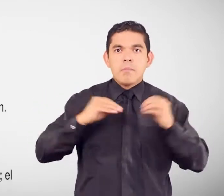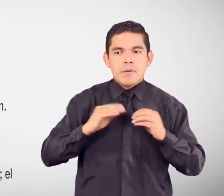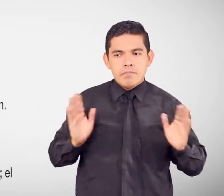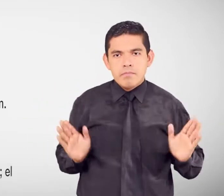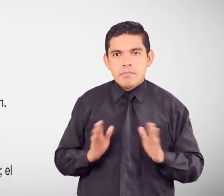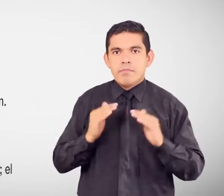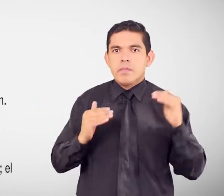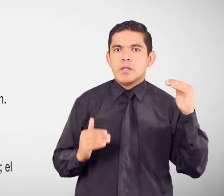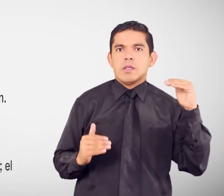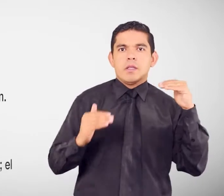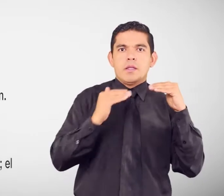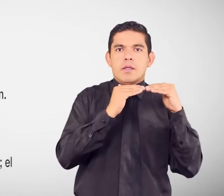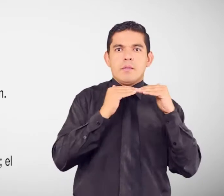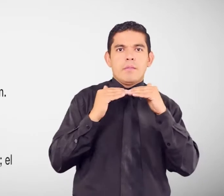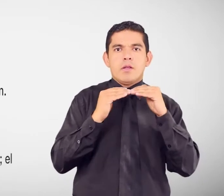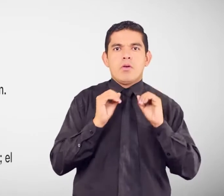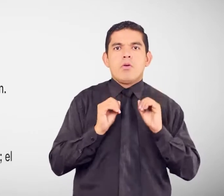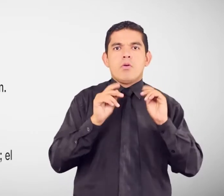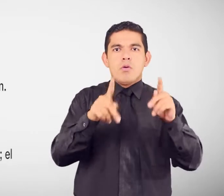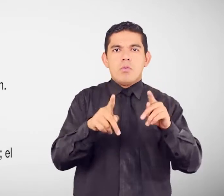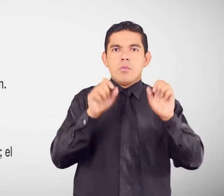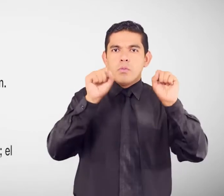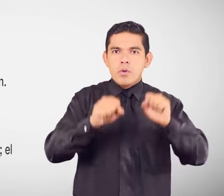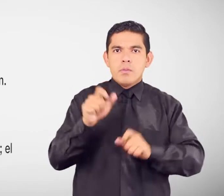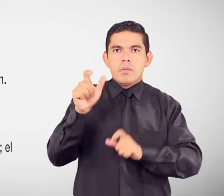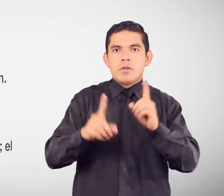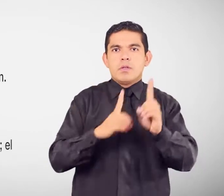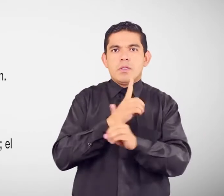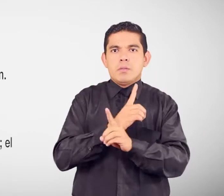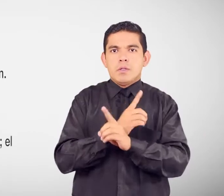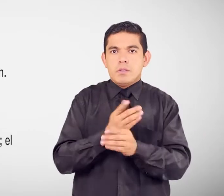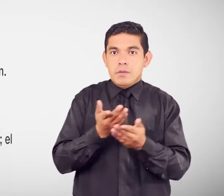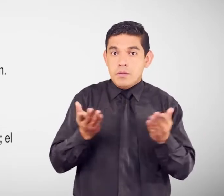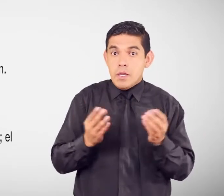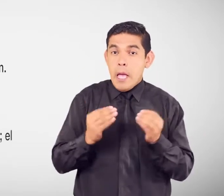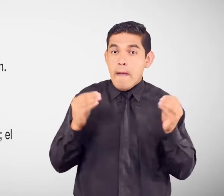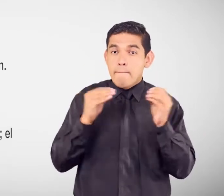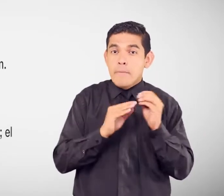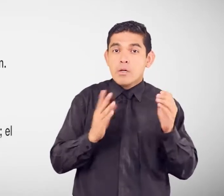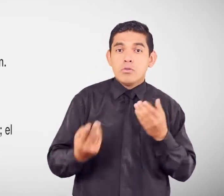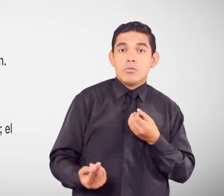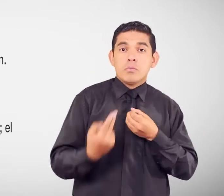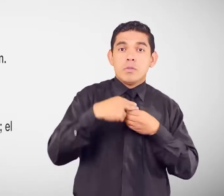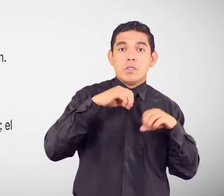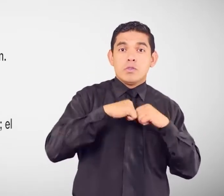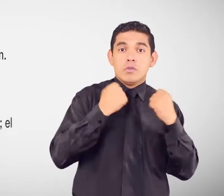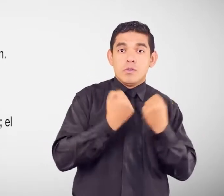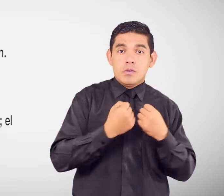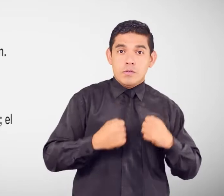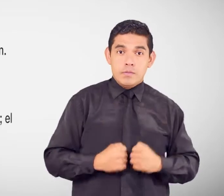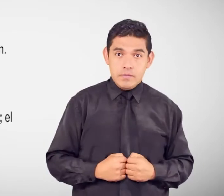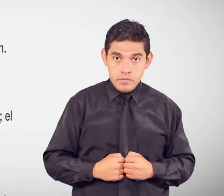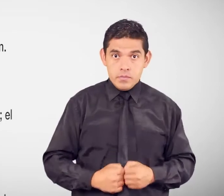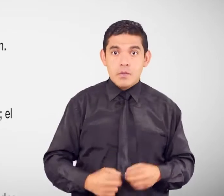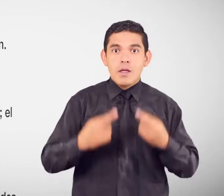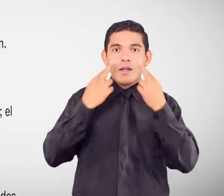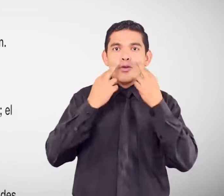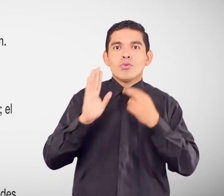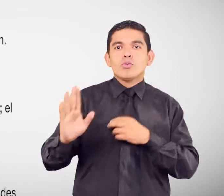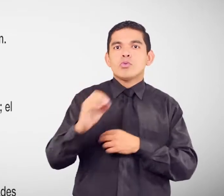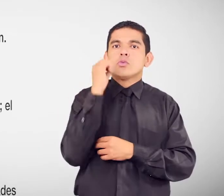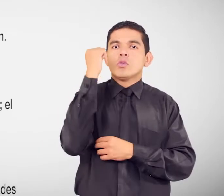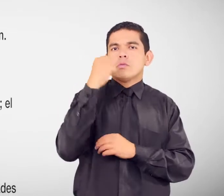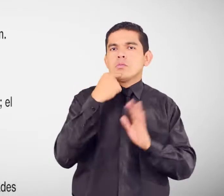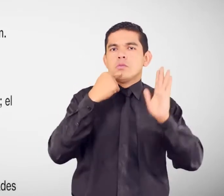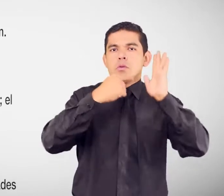oportunidades para las personas con discapacidad Y su integración social Reconociendo sus derechos como son El derecho a una